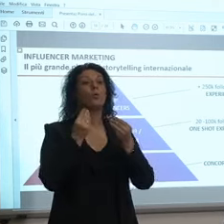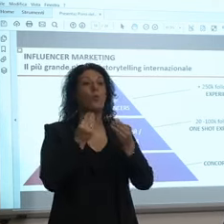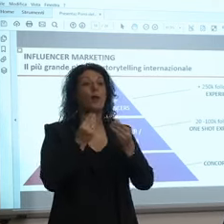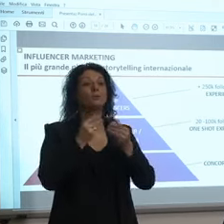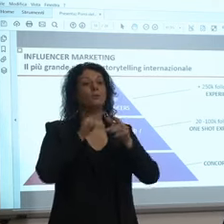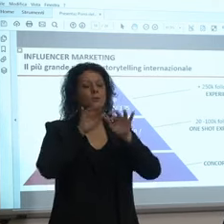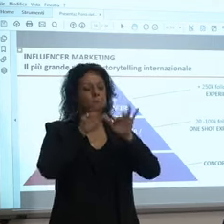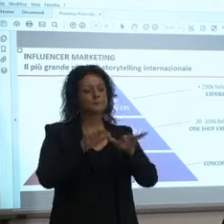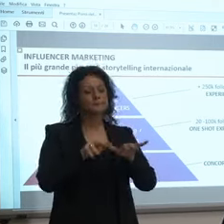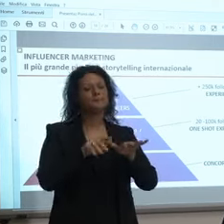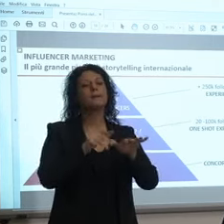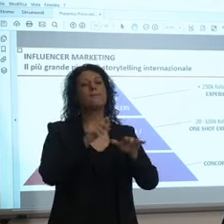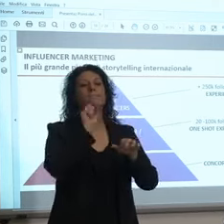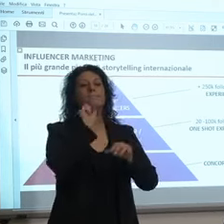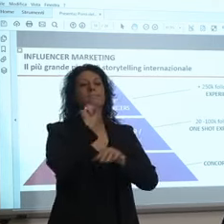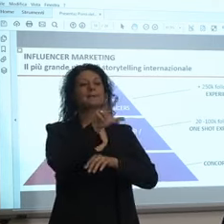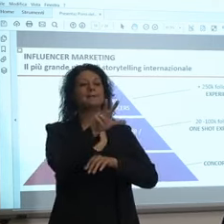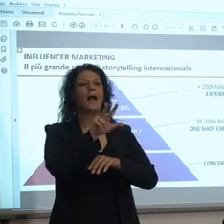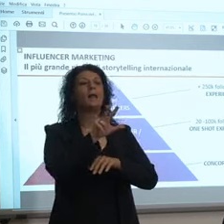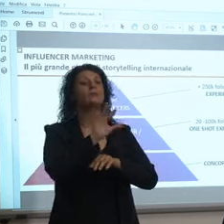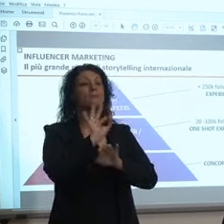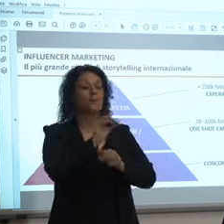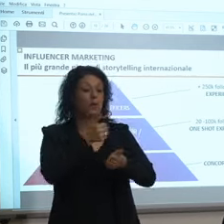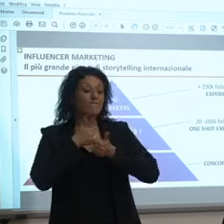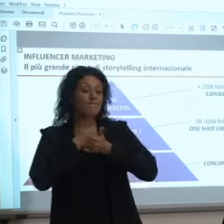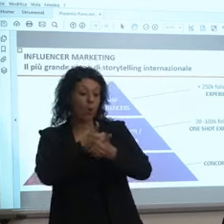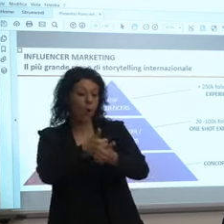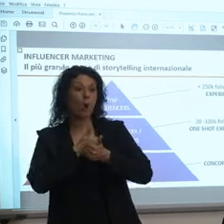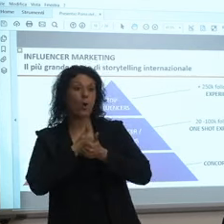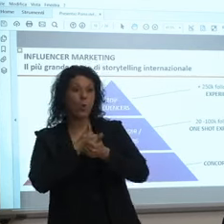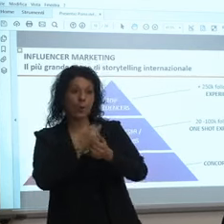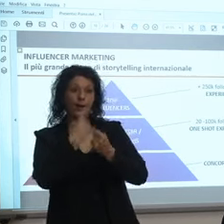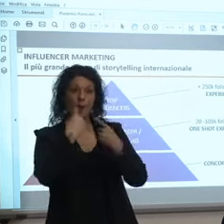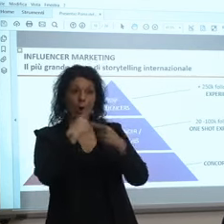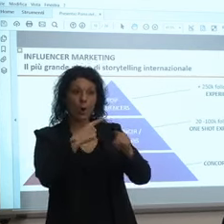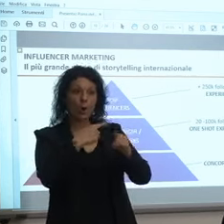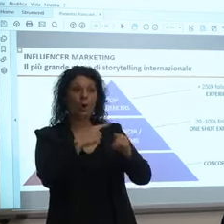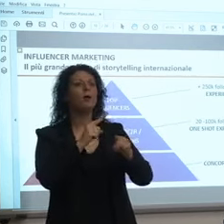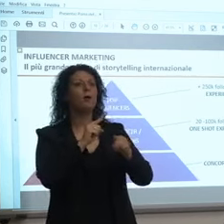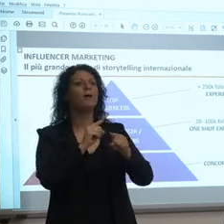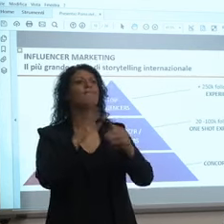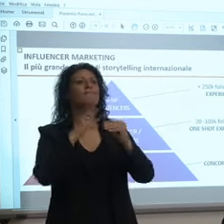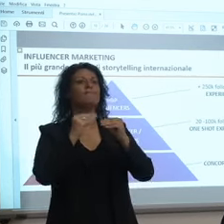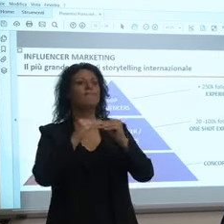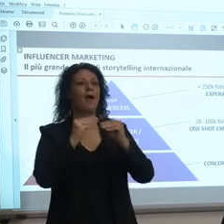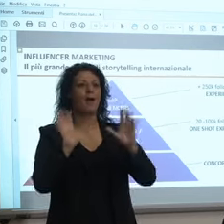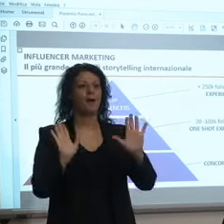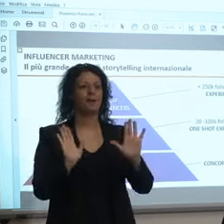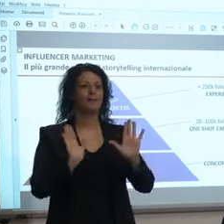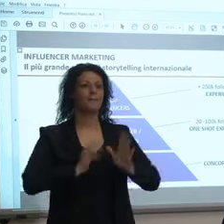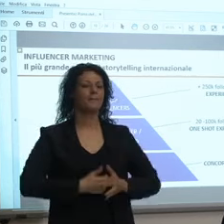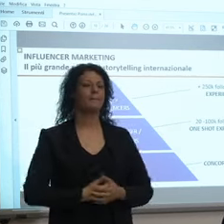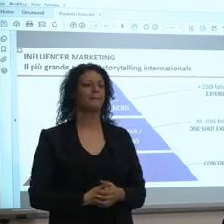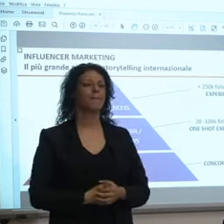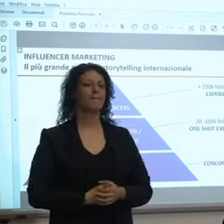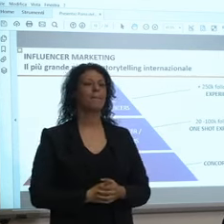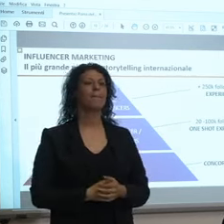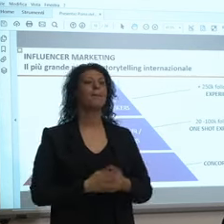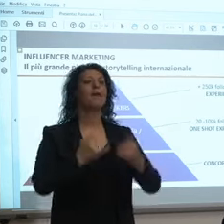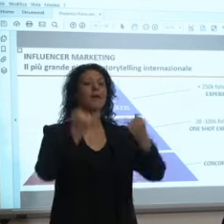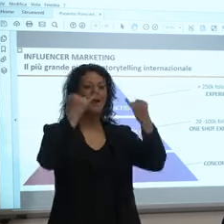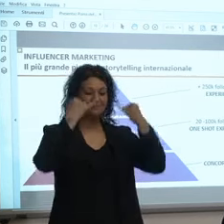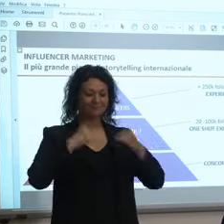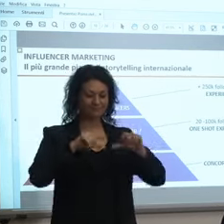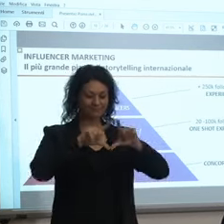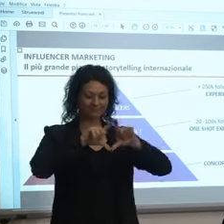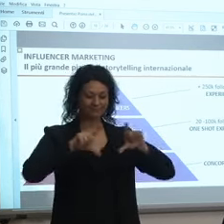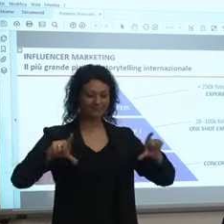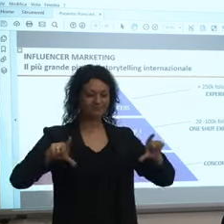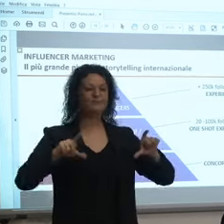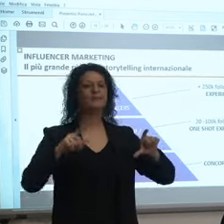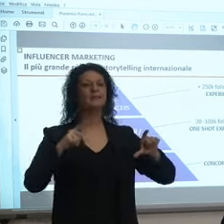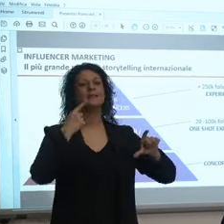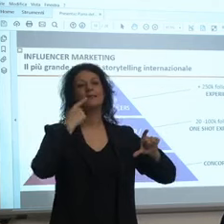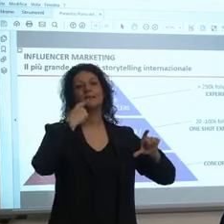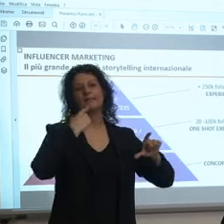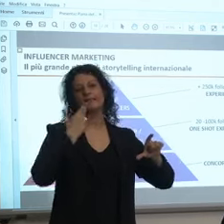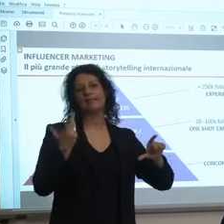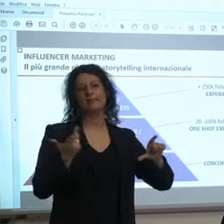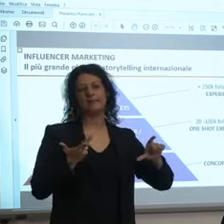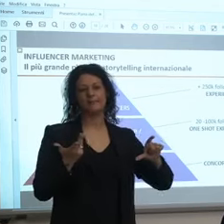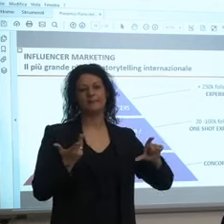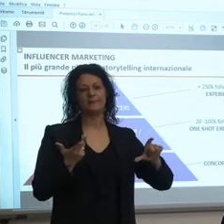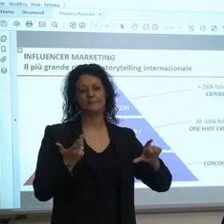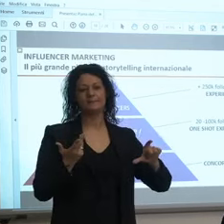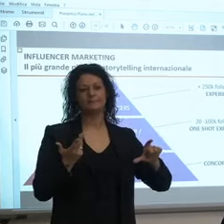la fanno cioè quindi proprio sono fidelizzati quindi sono importanti alla fine la base della piramide gli utenti gli utenti